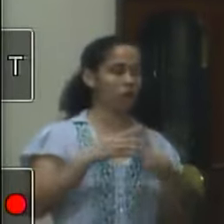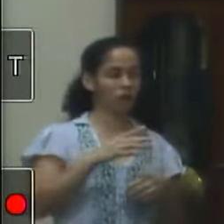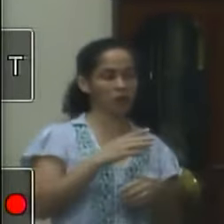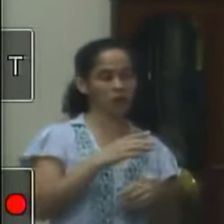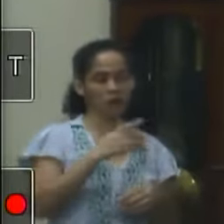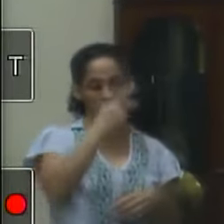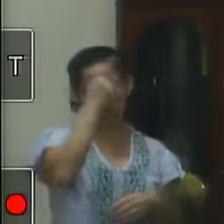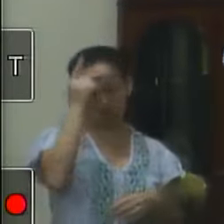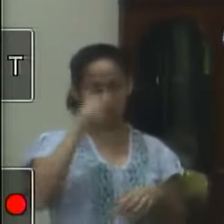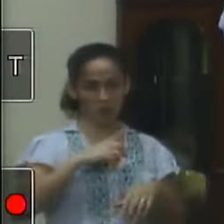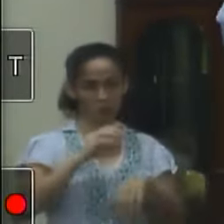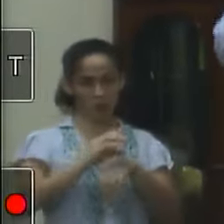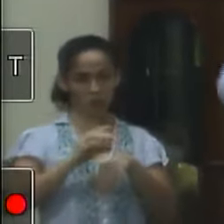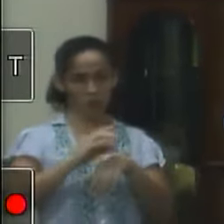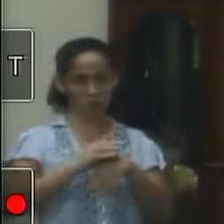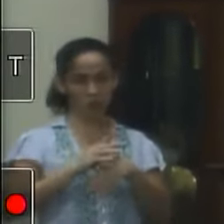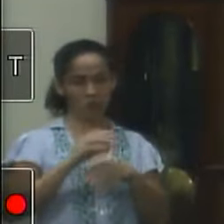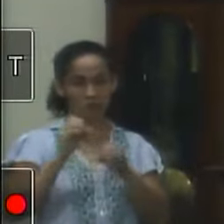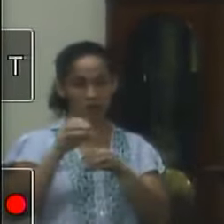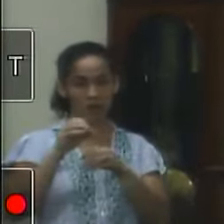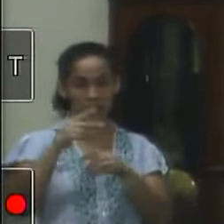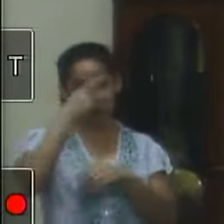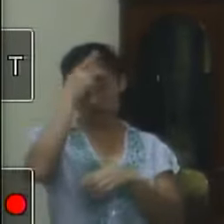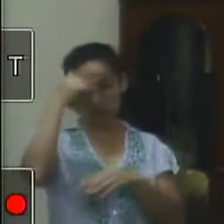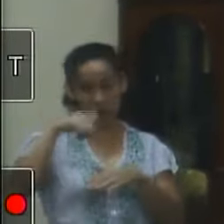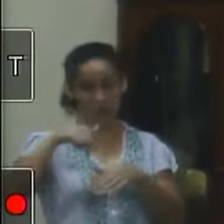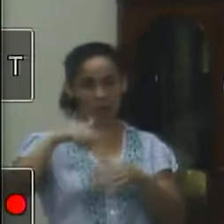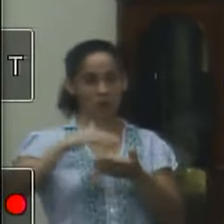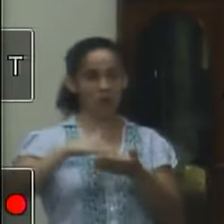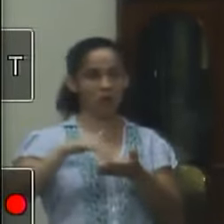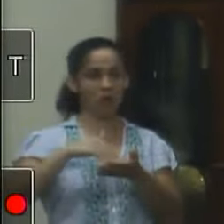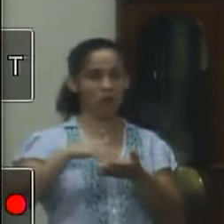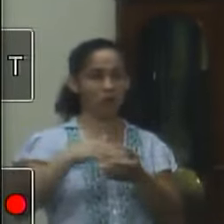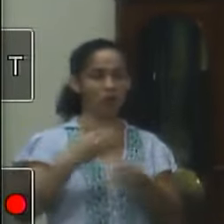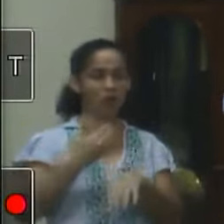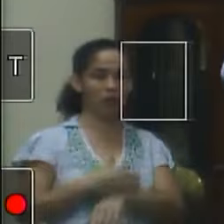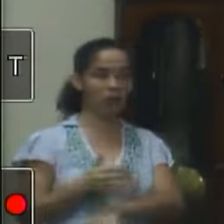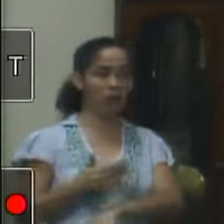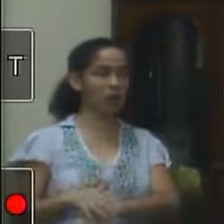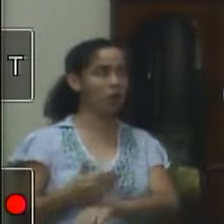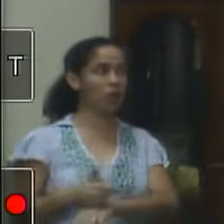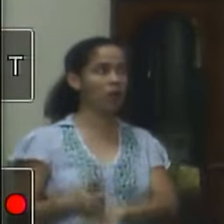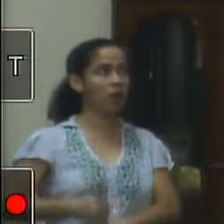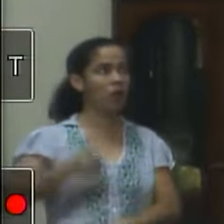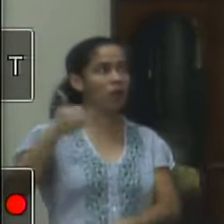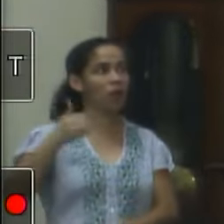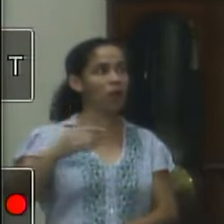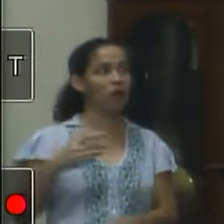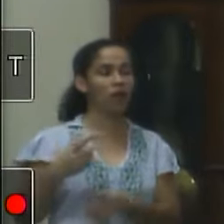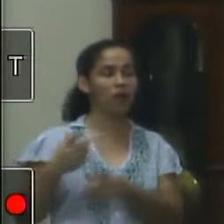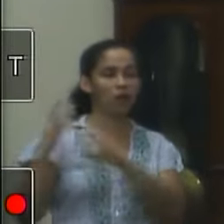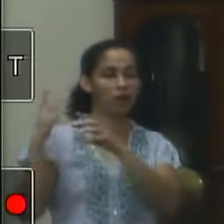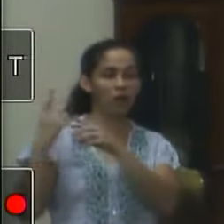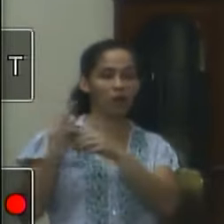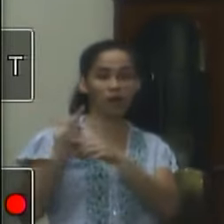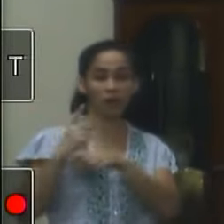Receita para ver se capacita aqui a nossa secretária que dê um treinamento ou seja para melhorar a arrecadação